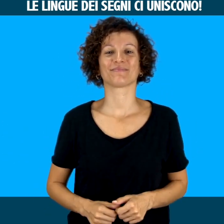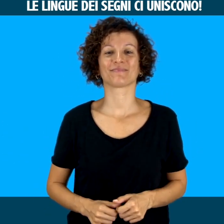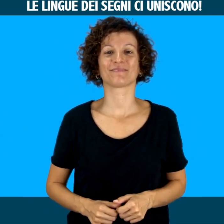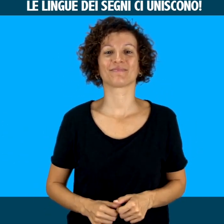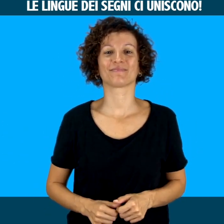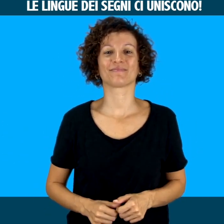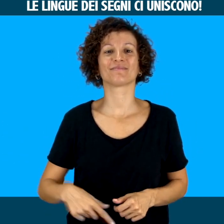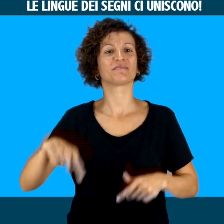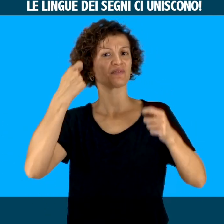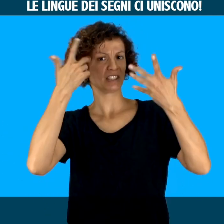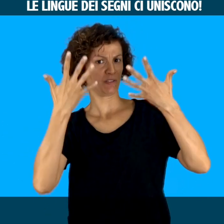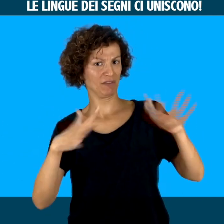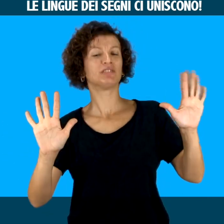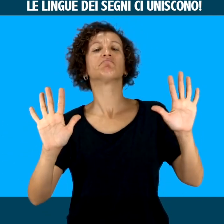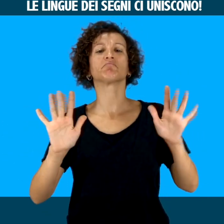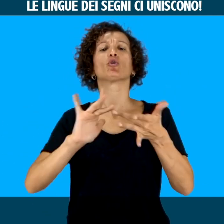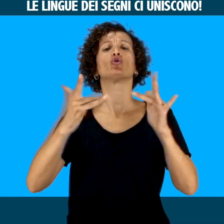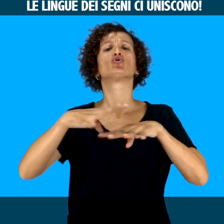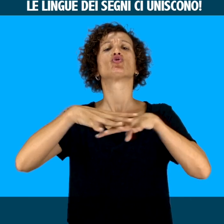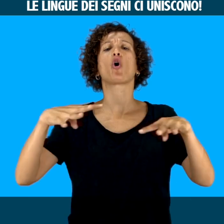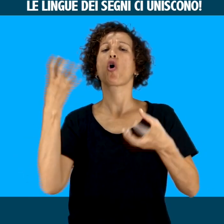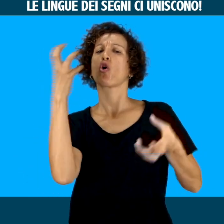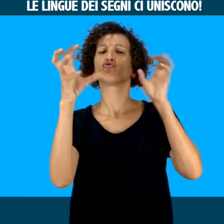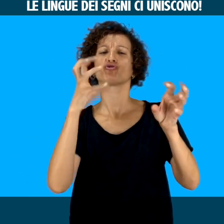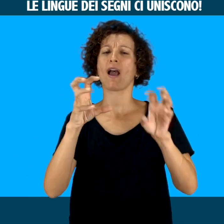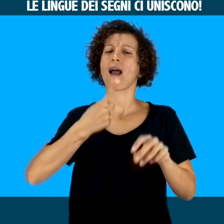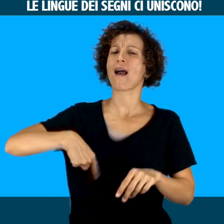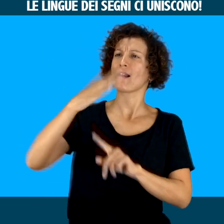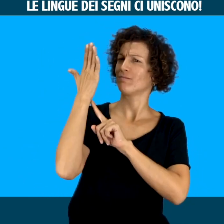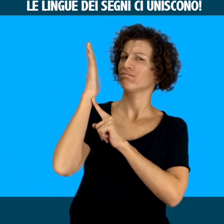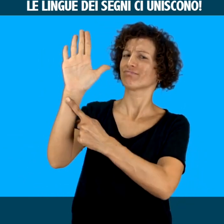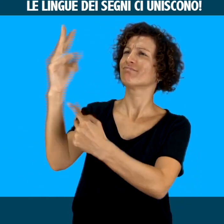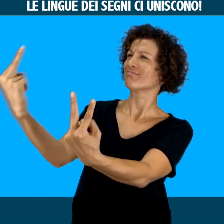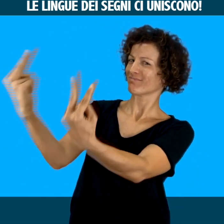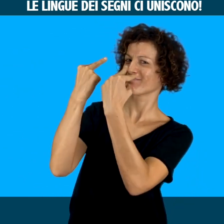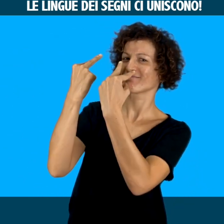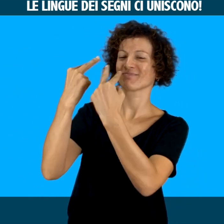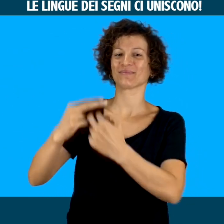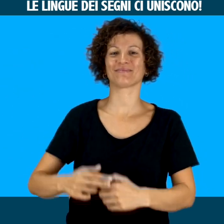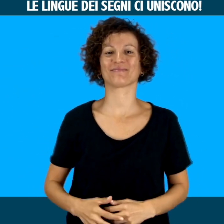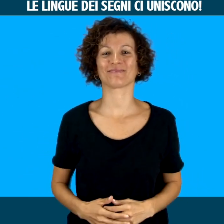segni ci uniscono» e di postarlo su tutti i social. Facciamoci sentire!